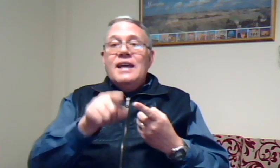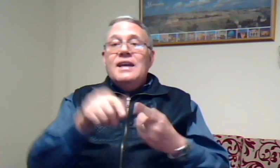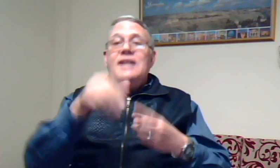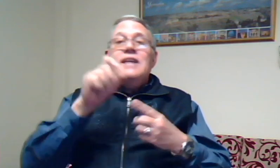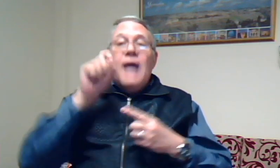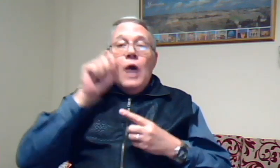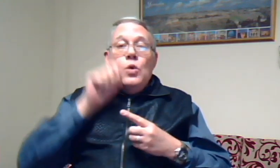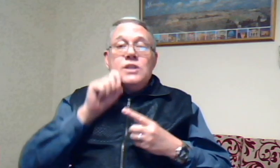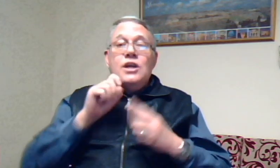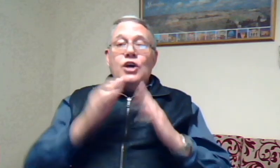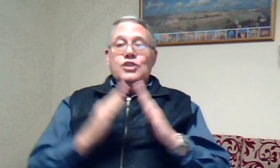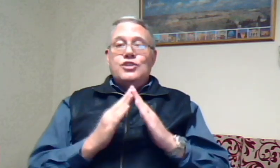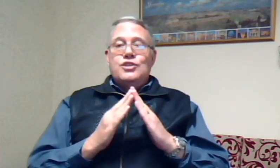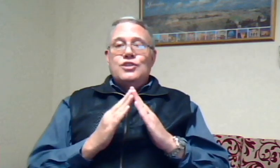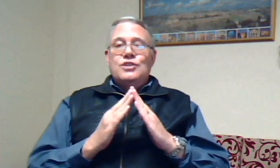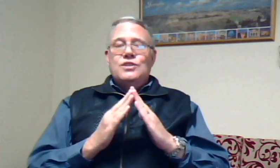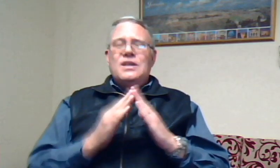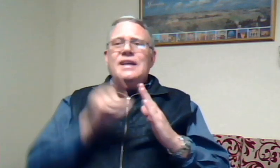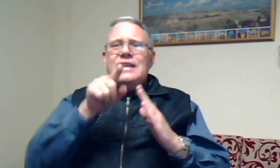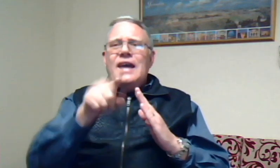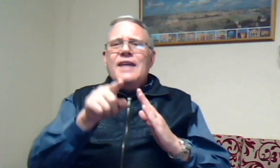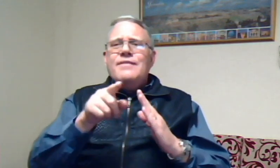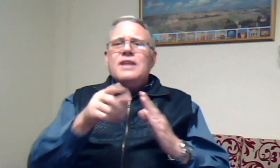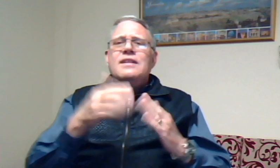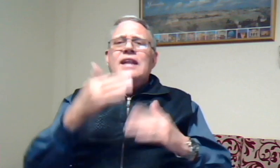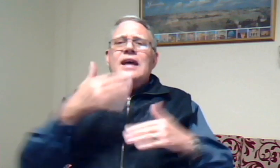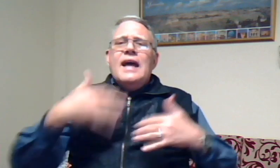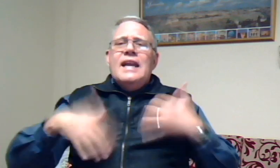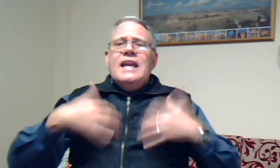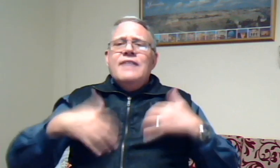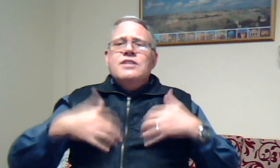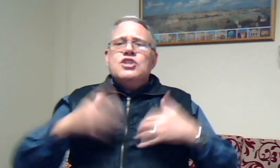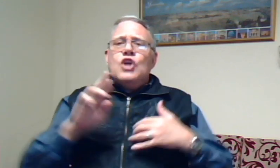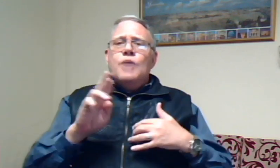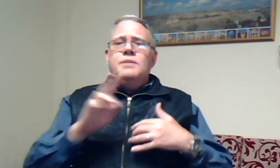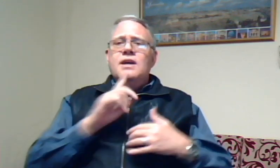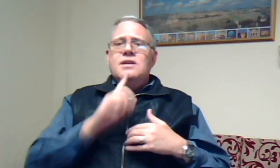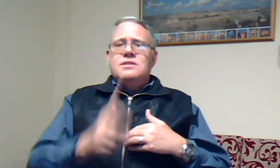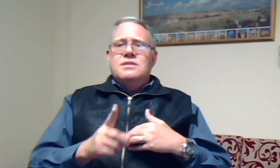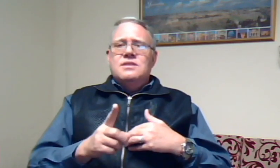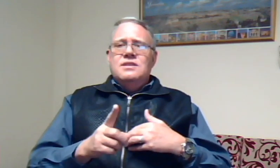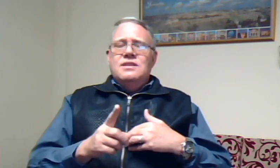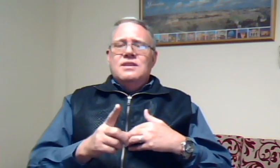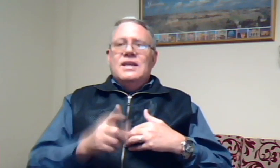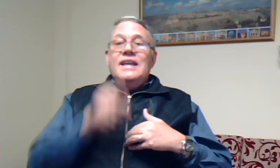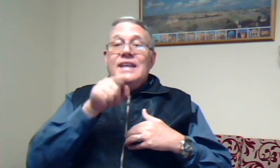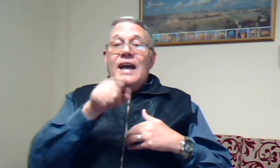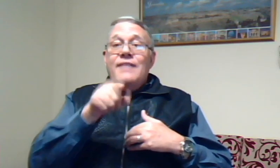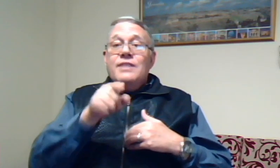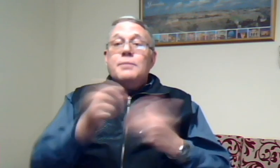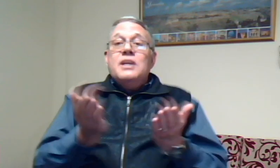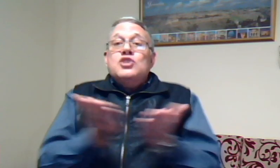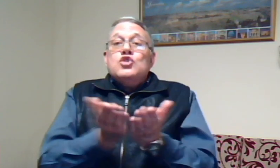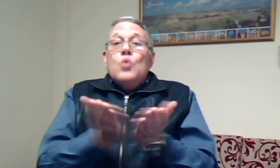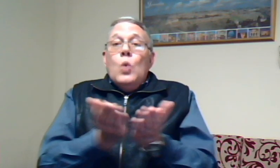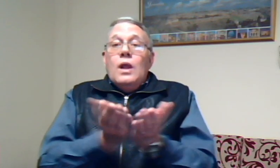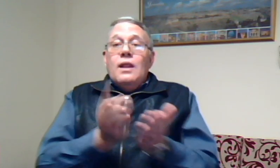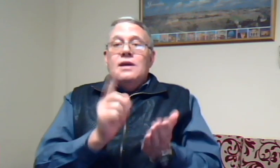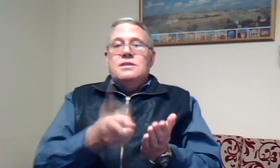in die ouwe thuis Jy wat In levensruimte is Jy wat by die school is